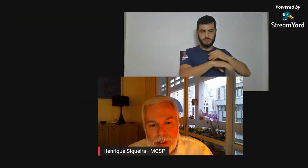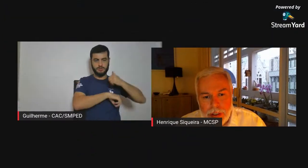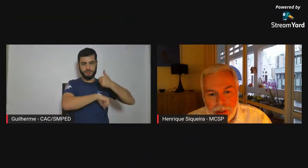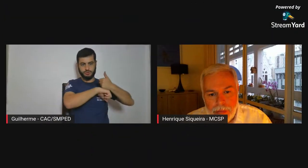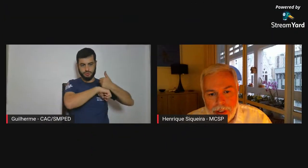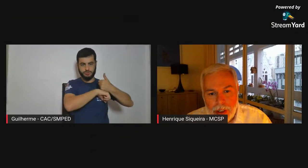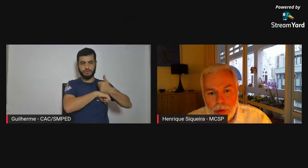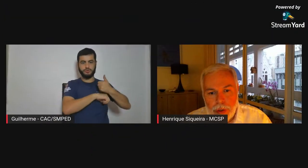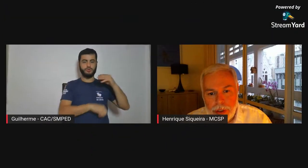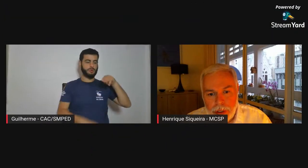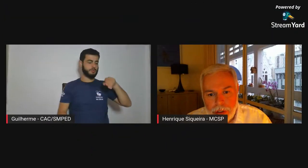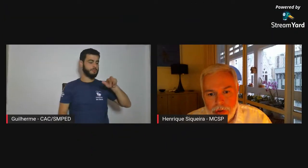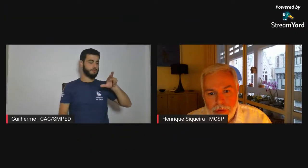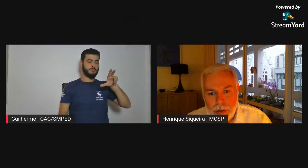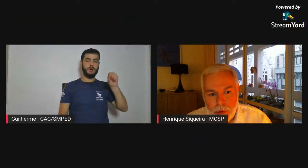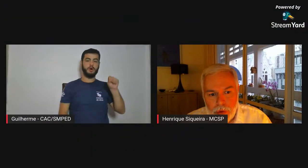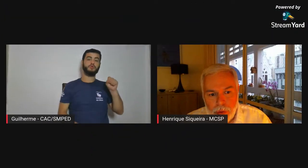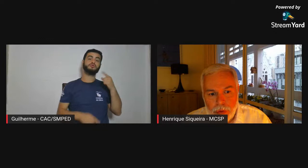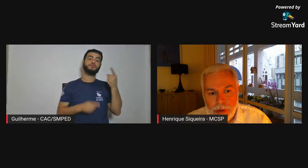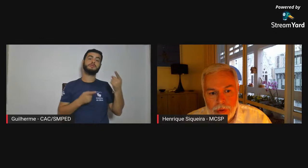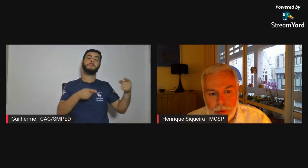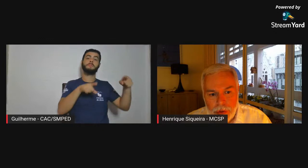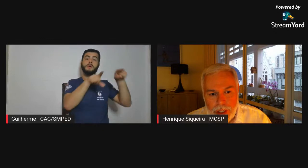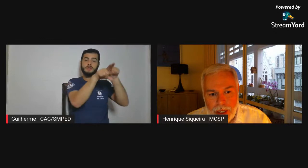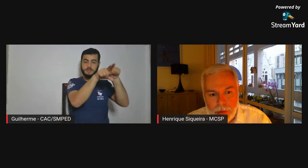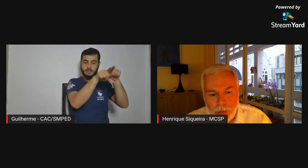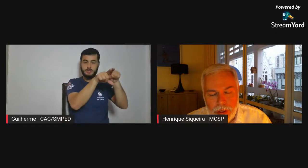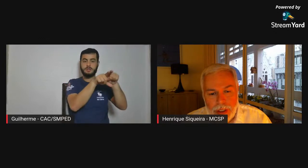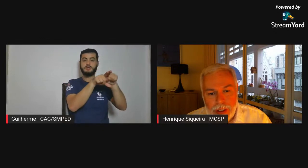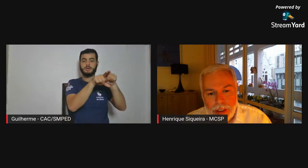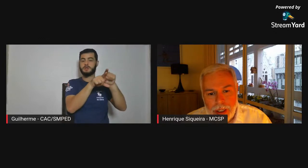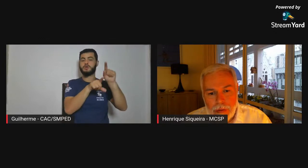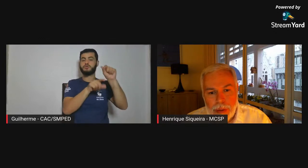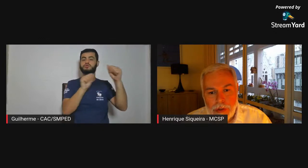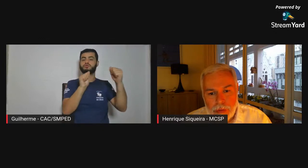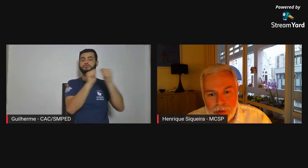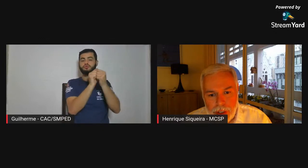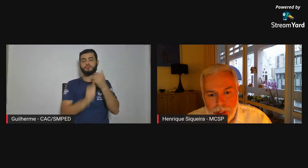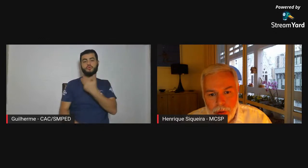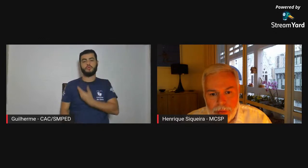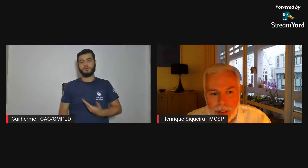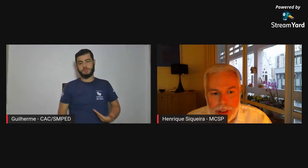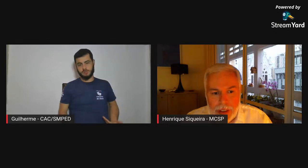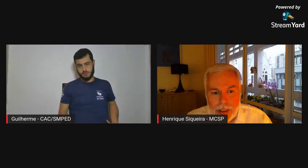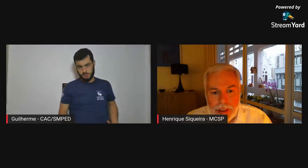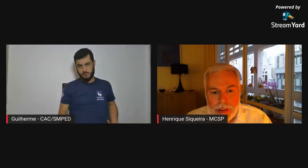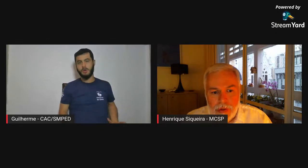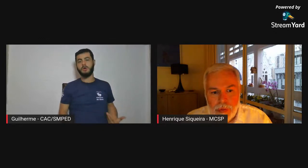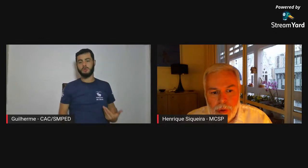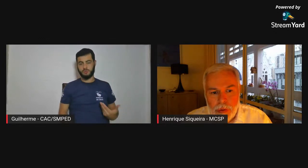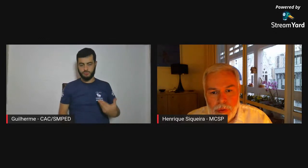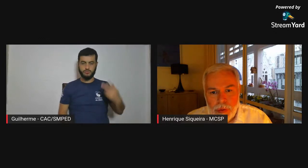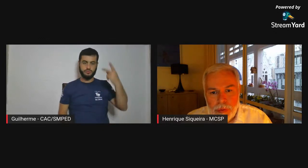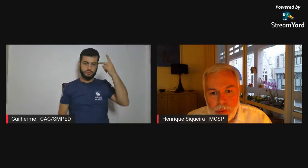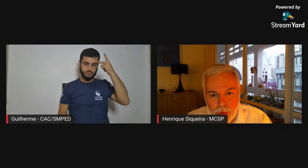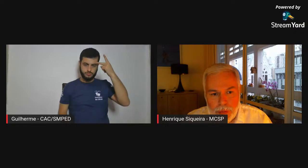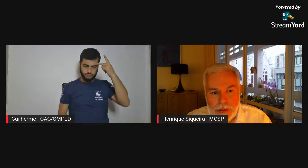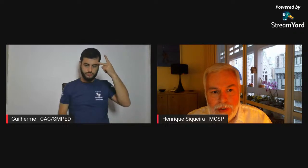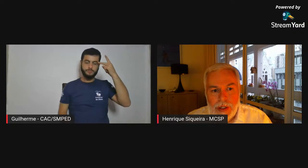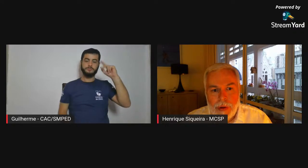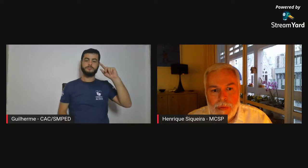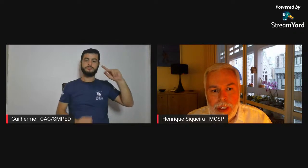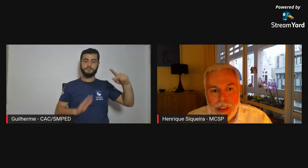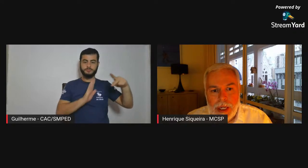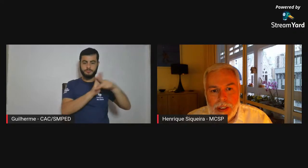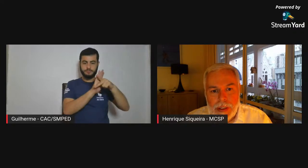parceria e a acolhida que tivemos no governo do Estado e na imprensa oficial e de modo muito